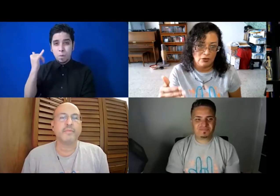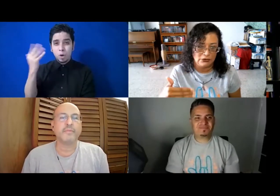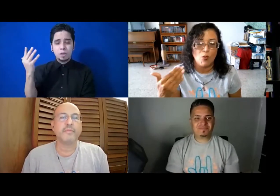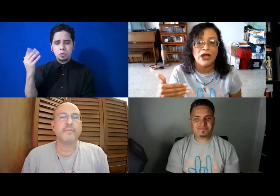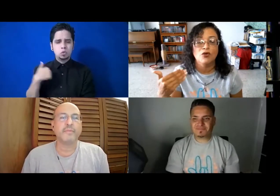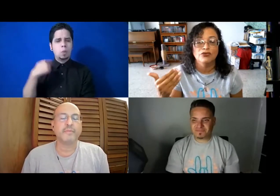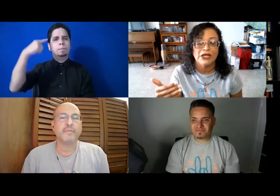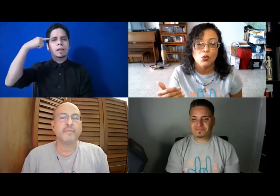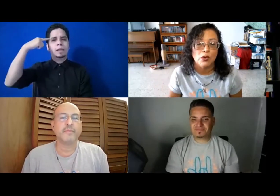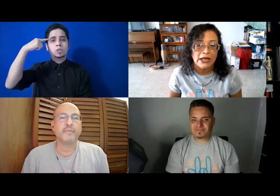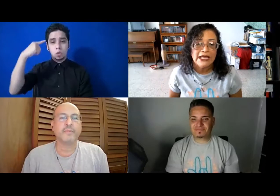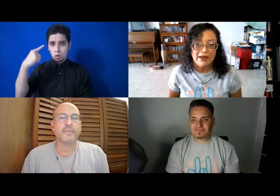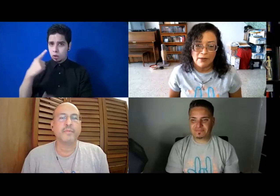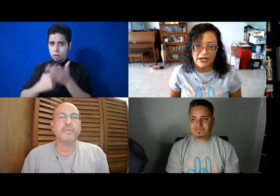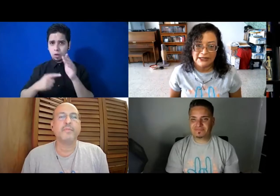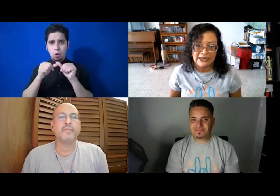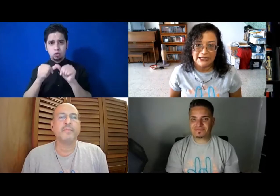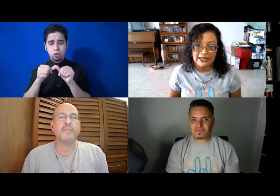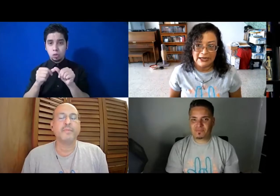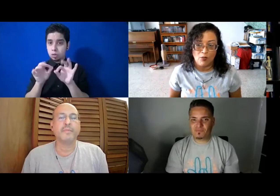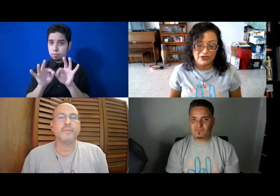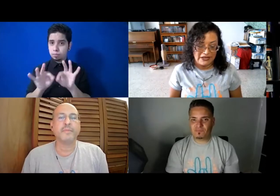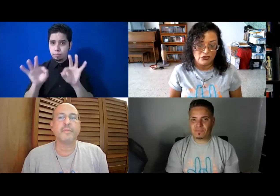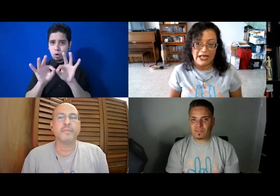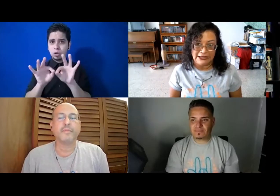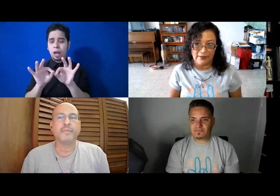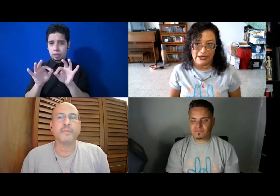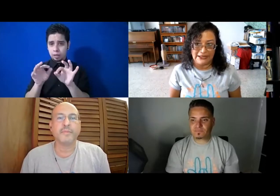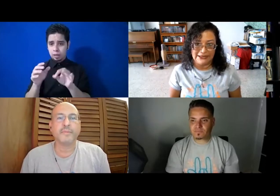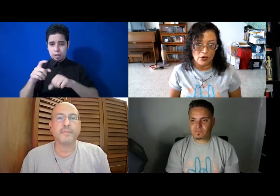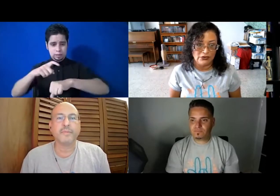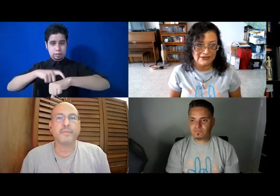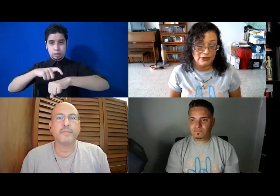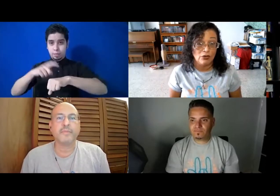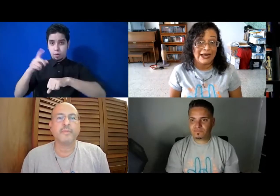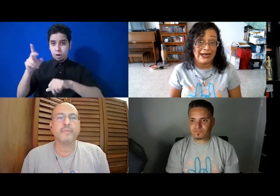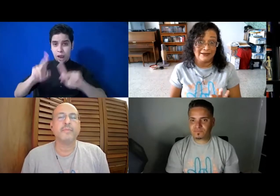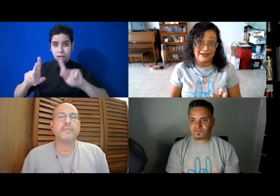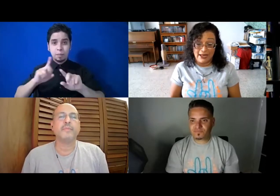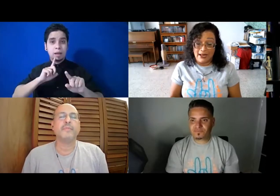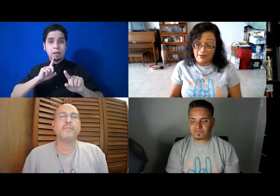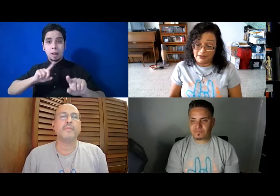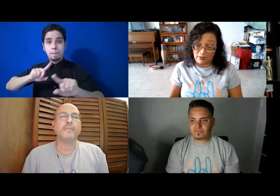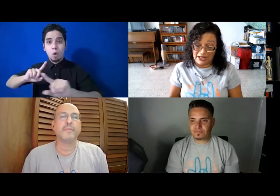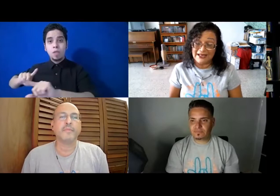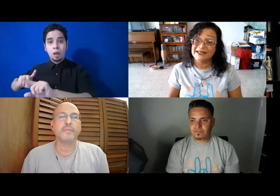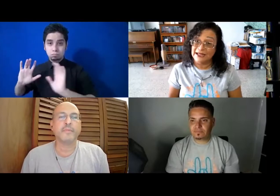esto como que continúa y vamos a tener que darle como espacio a la gente para que siga contestando. Te voy a decir,